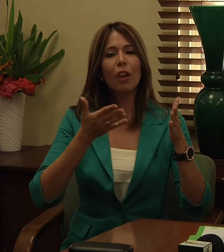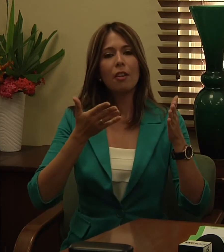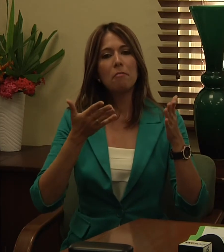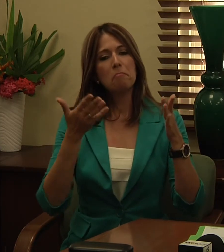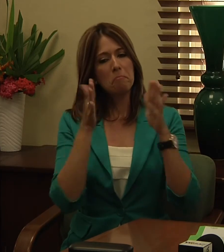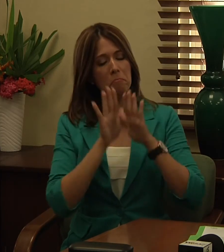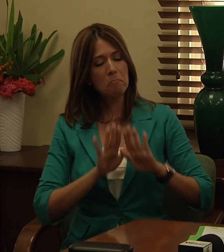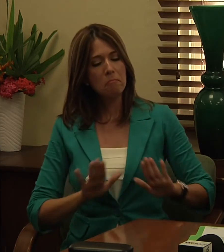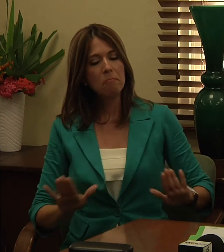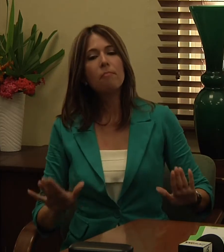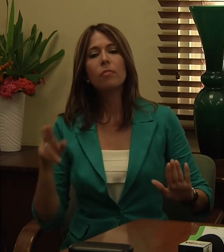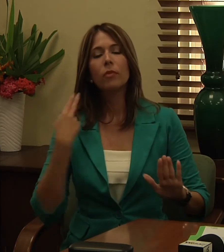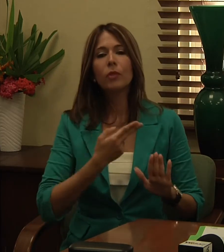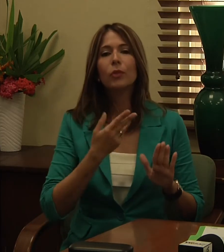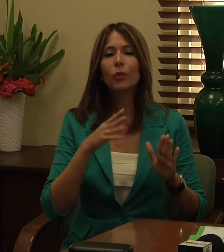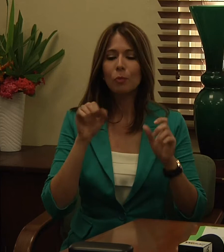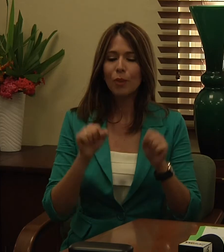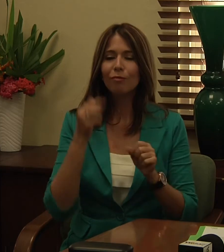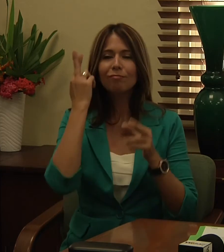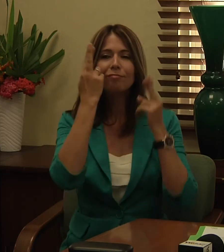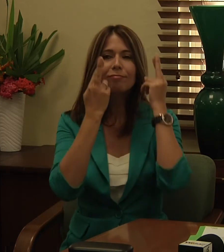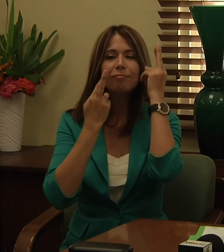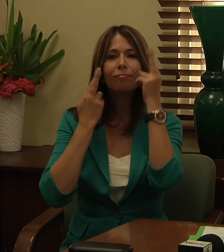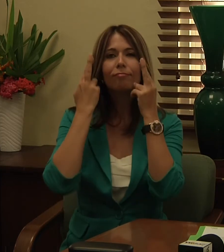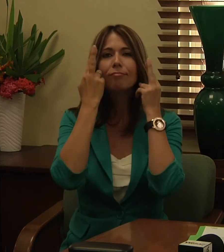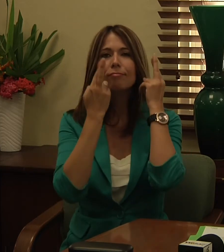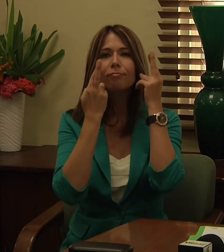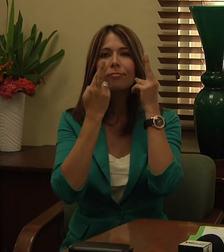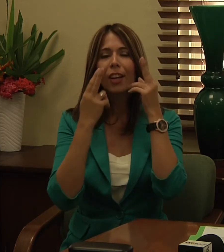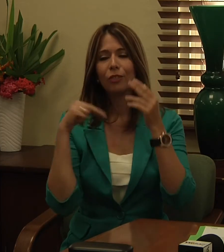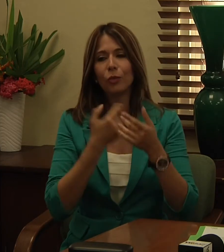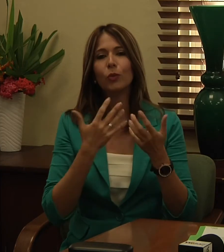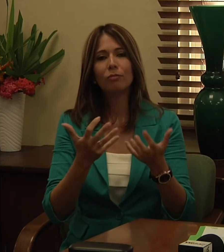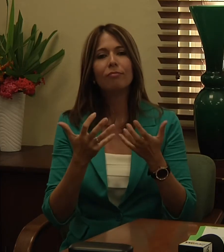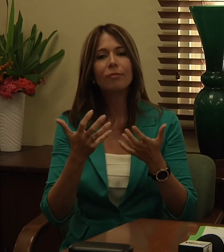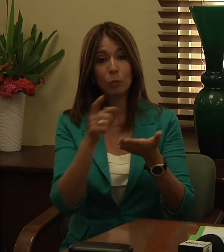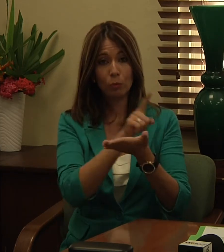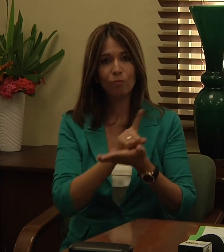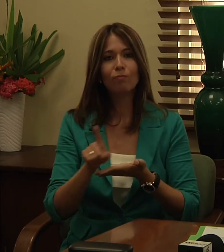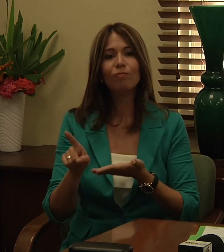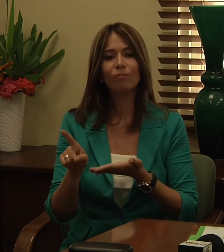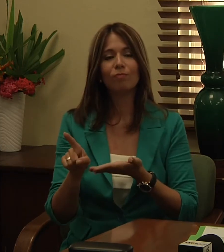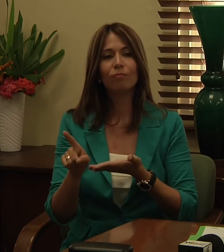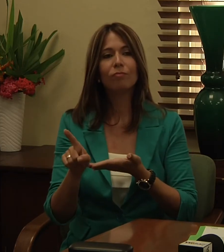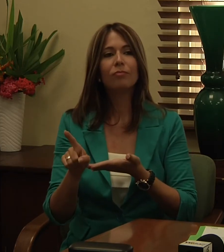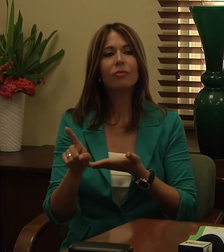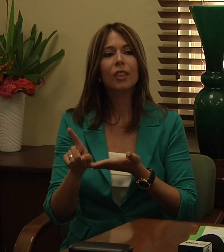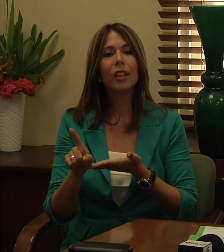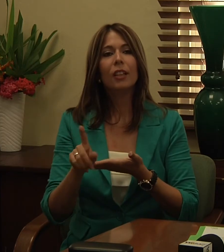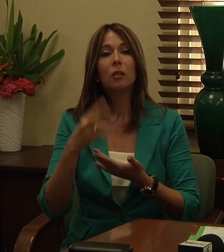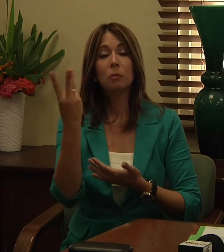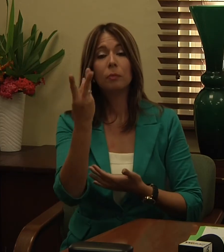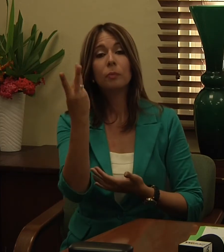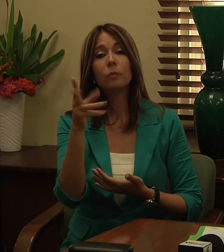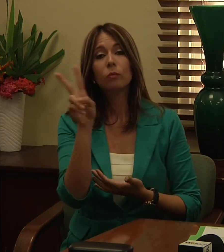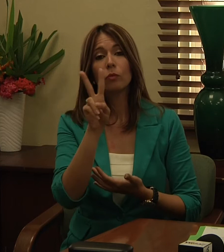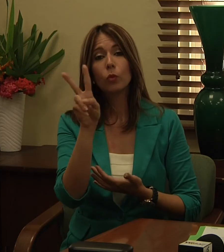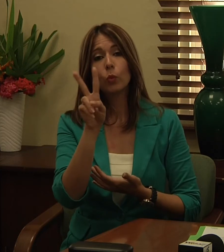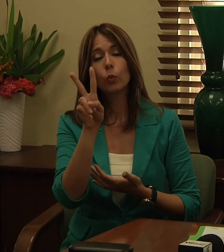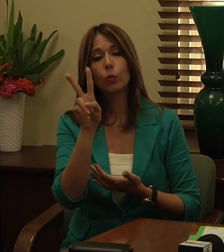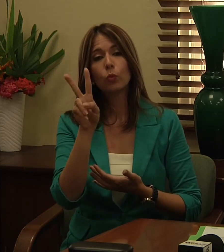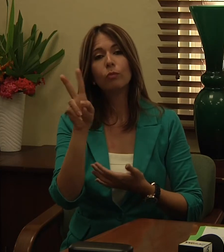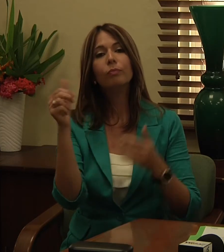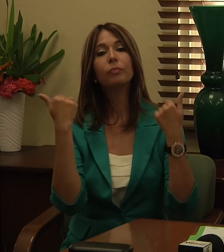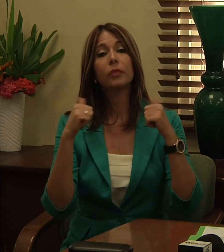mensajes de reflexión que queremos durante esta semana para el miércoles 2 de abril también hemos